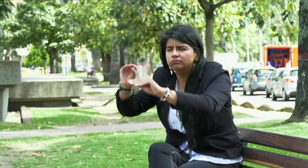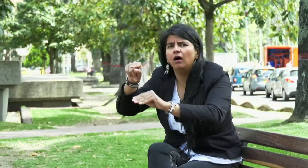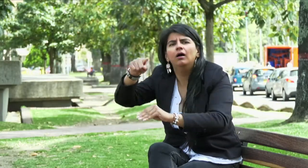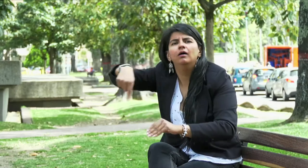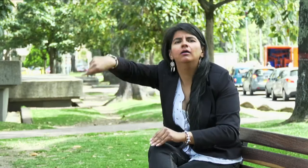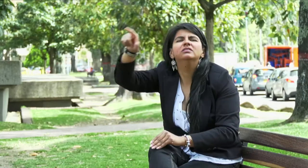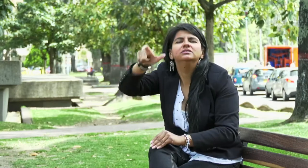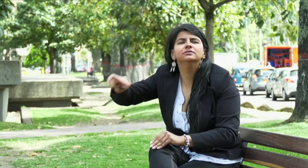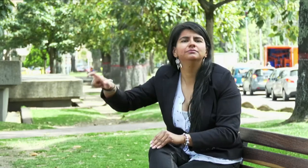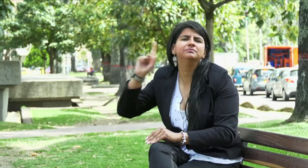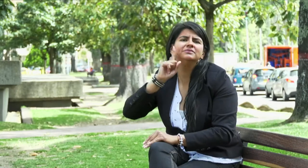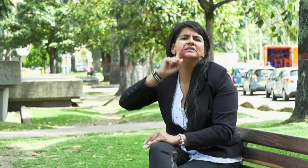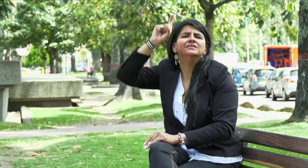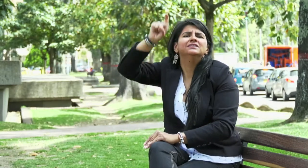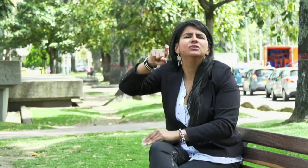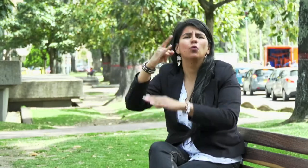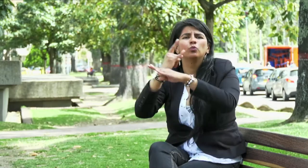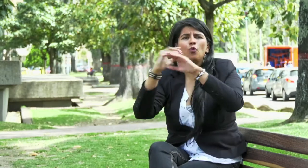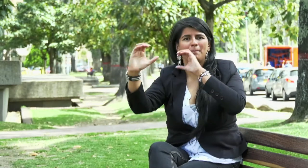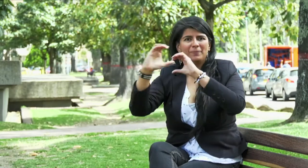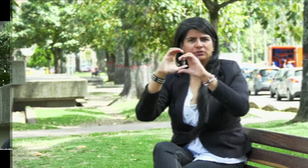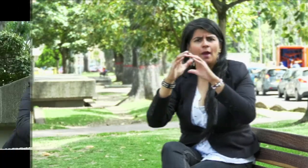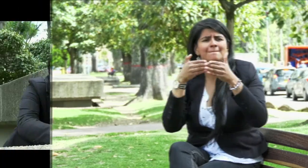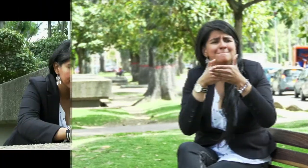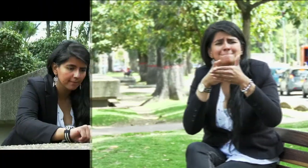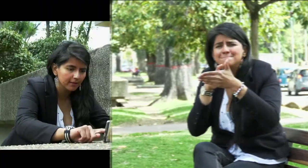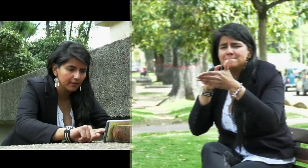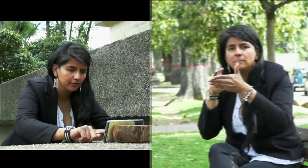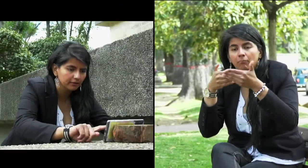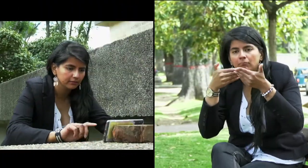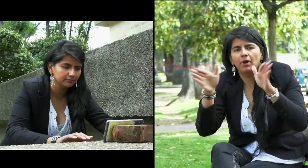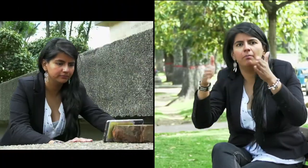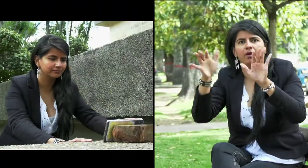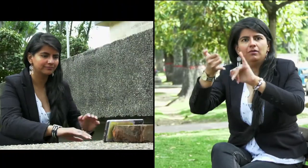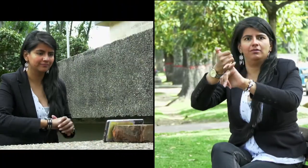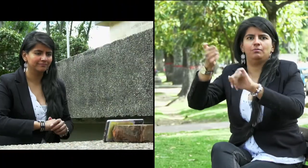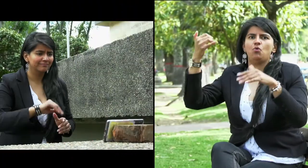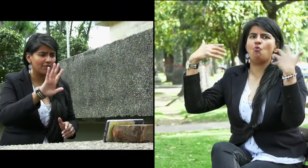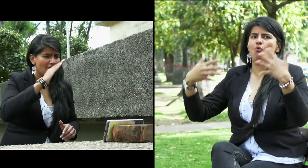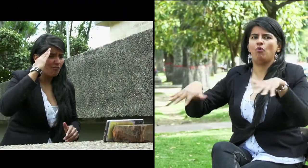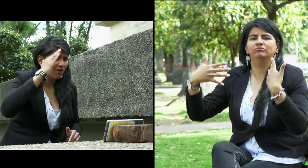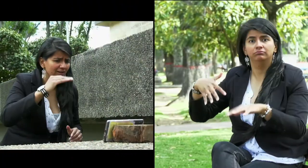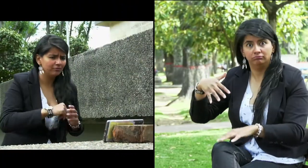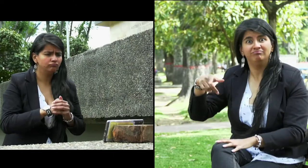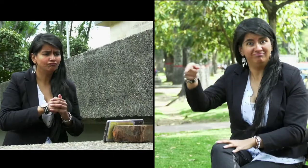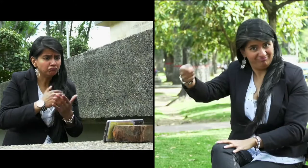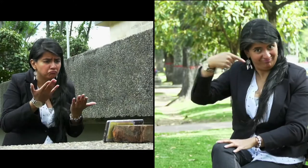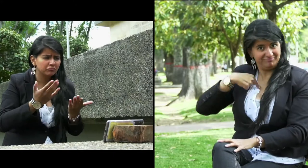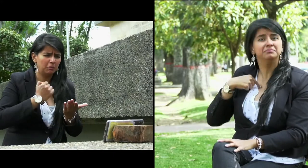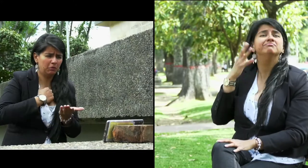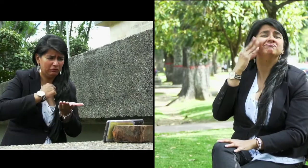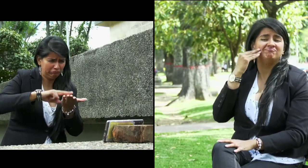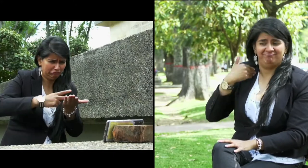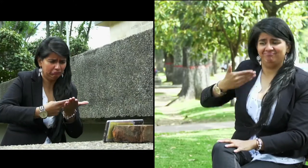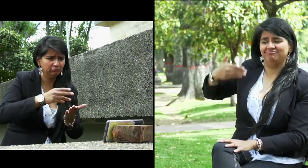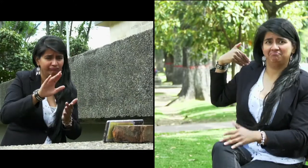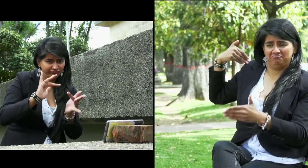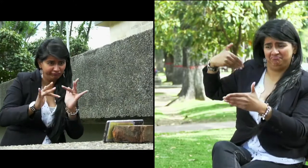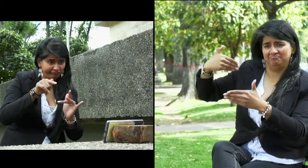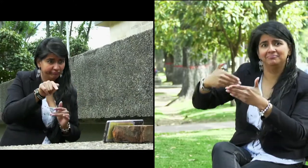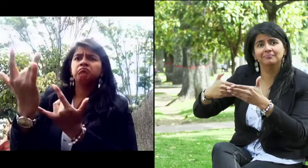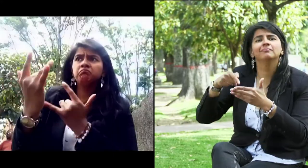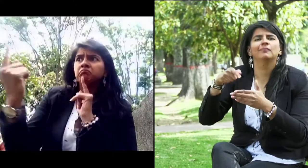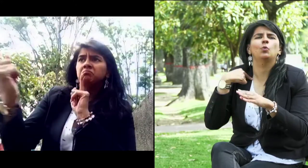proyecto Centro de Relevo, las personas sordas, la comunidad sorda hemos podido eliminar estas barreras comunicativas y además de eso adquirir mayor